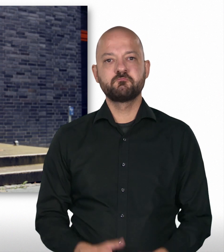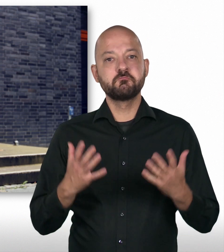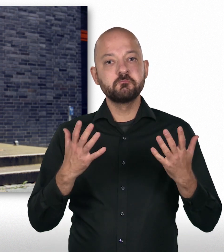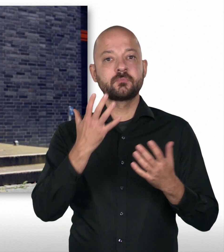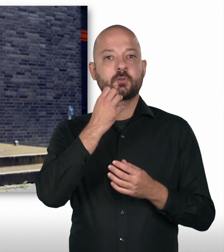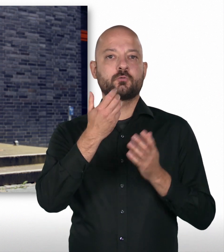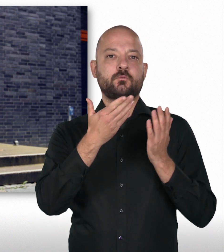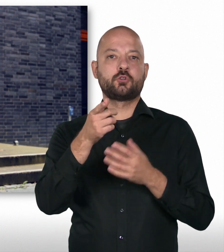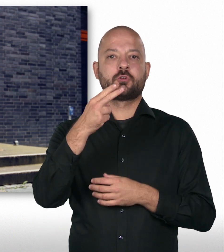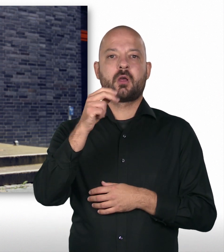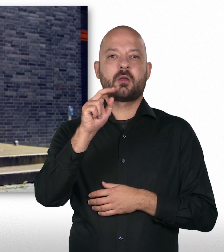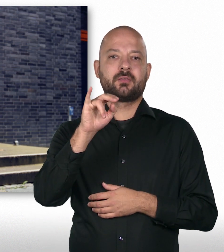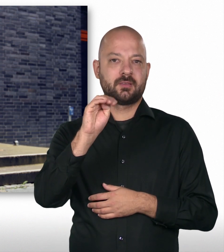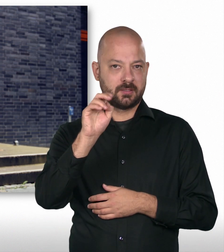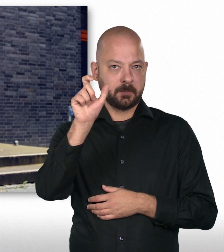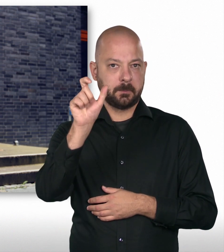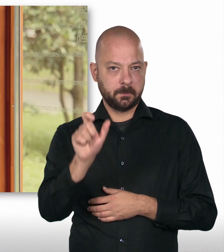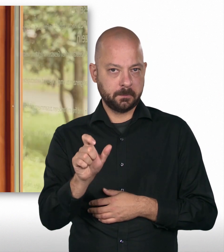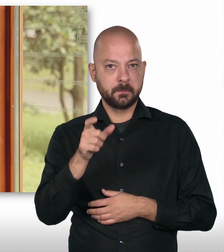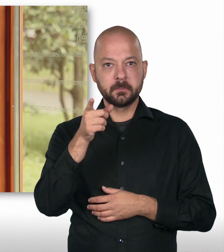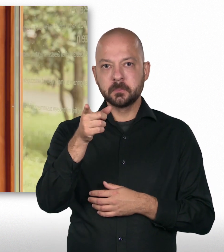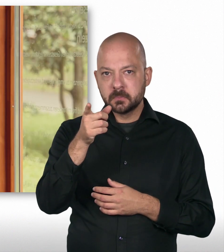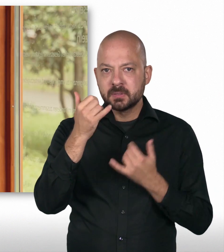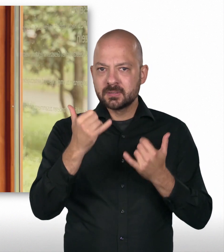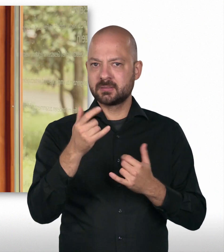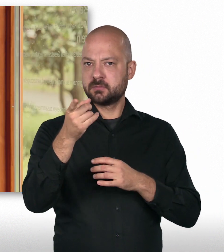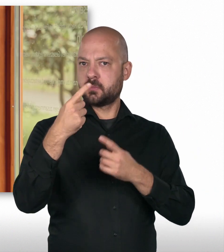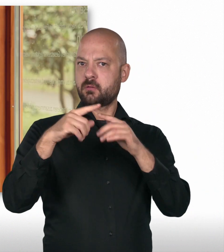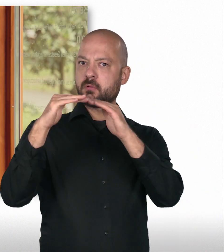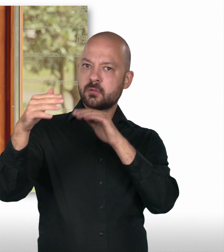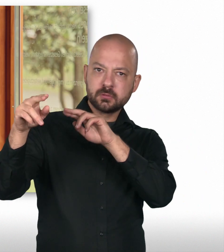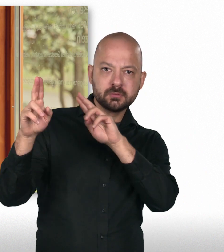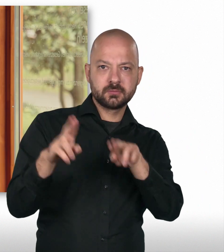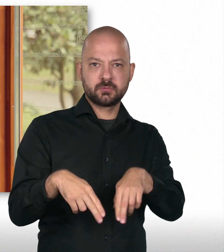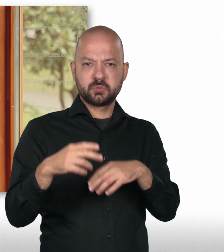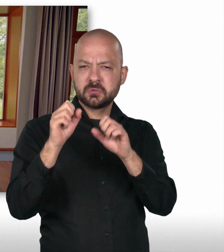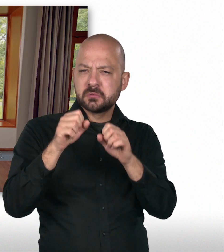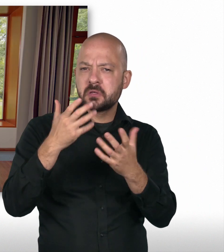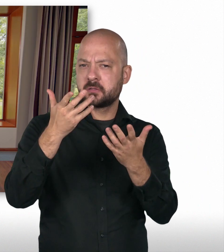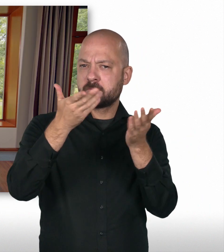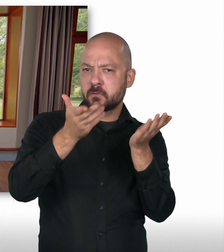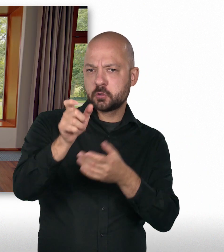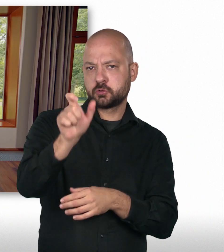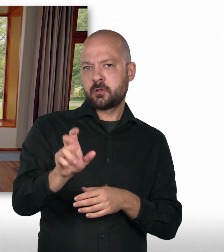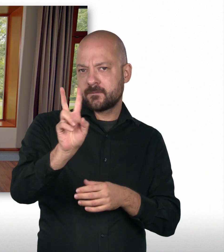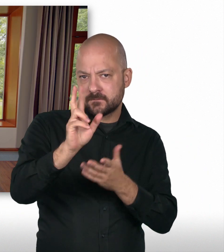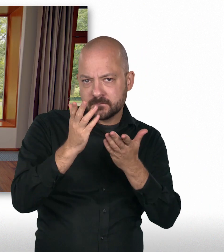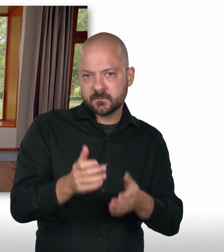Jetzt möchte ich euch Hanim vorstellen. Hanim, du bist gerade aus dem Ausland zurückgekommen und kannst dich aber vielleicht einmal kurz selber